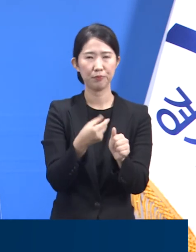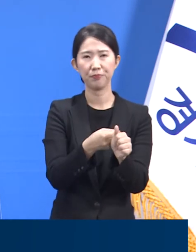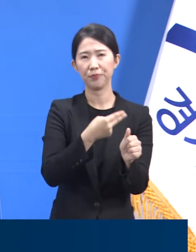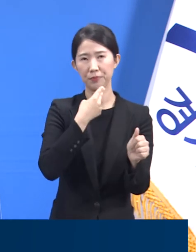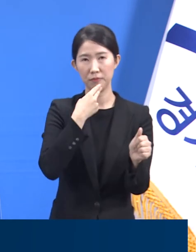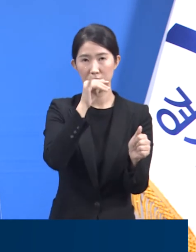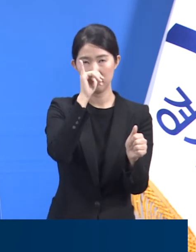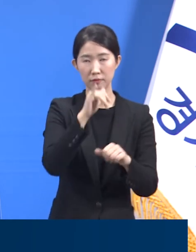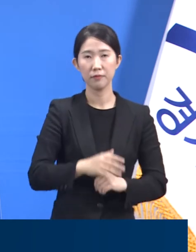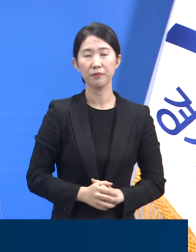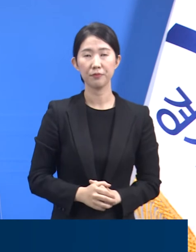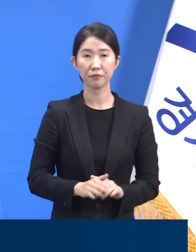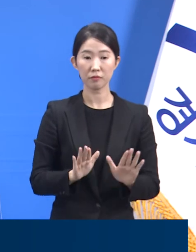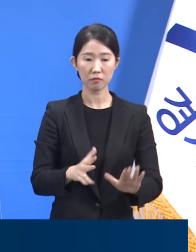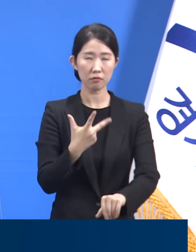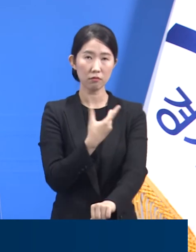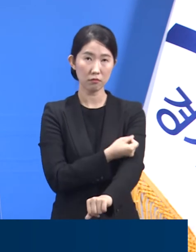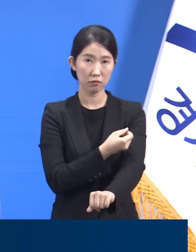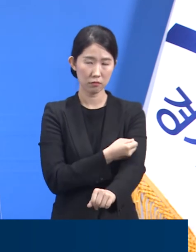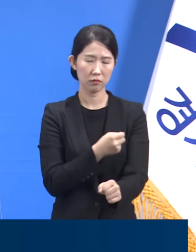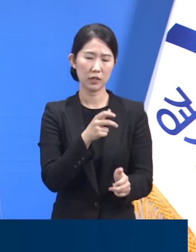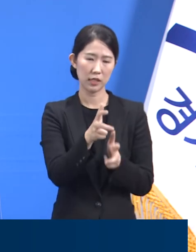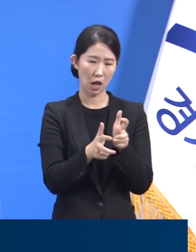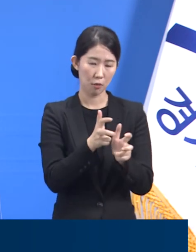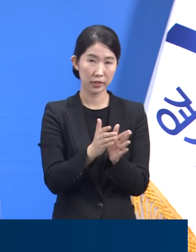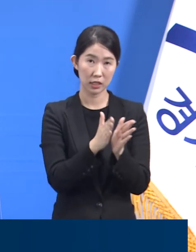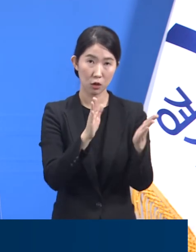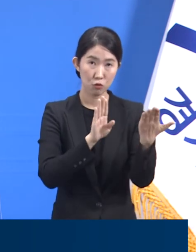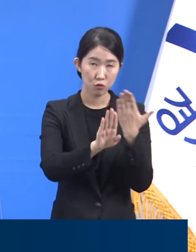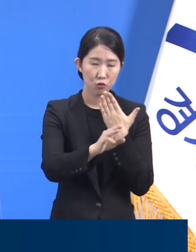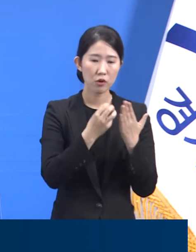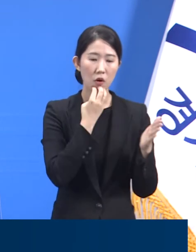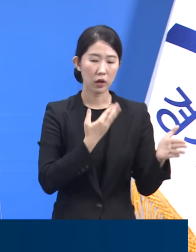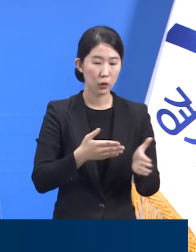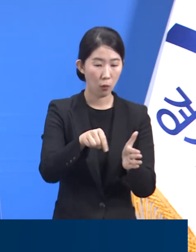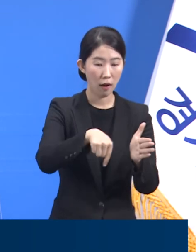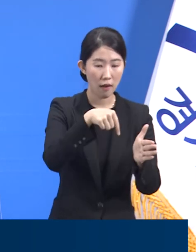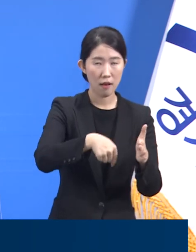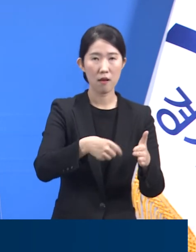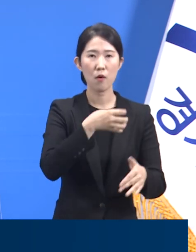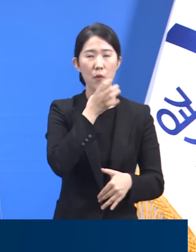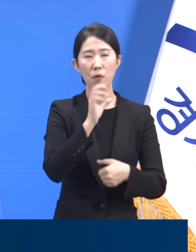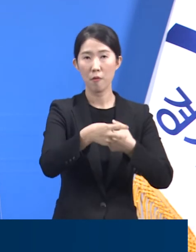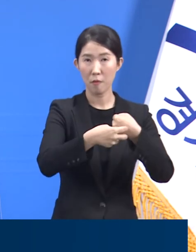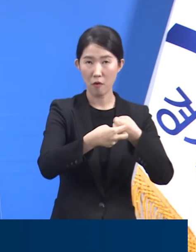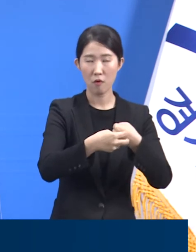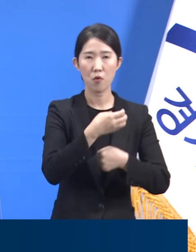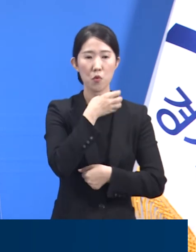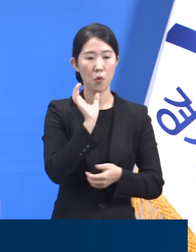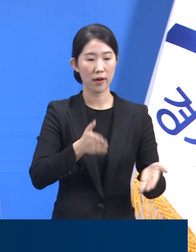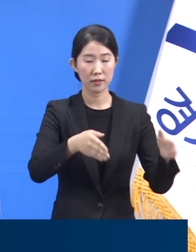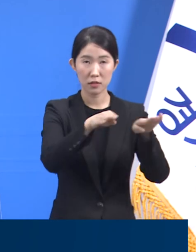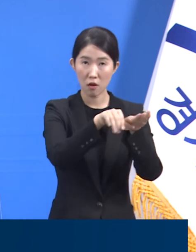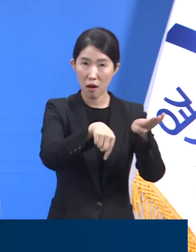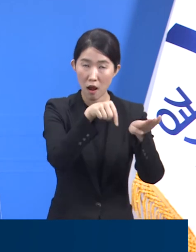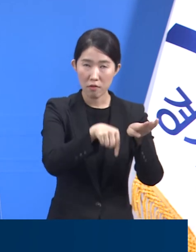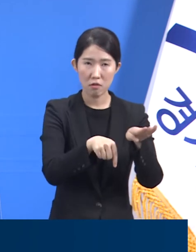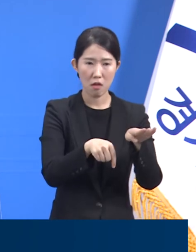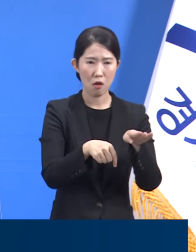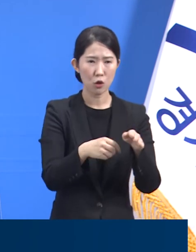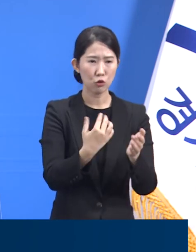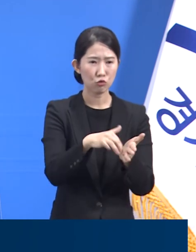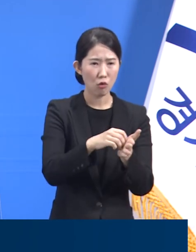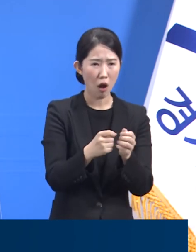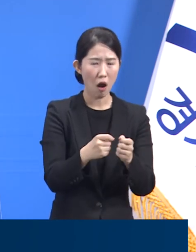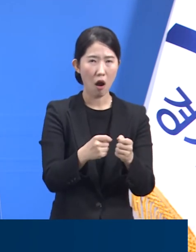예방접종 사업이 진행되면서 다행스럽게도 도내 요양병원의 집단감염 사례가 줄어들고